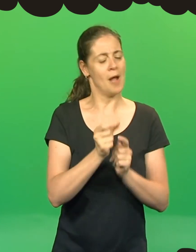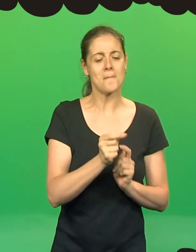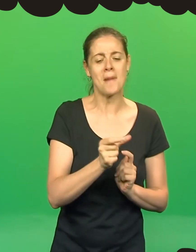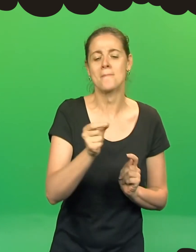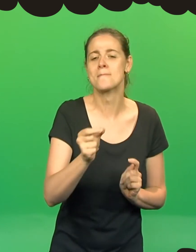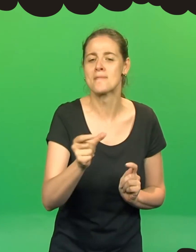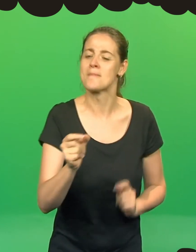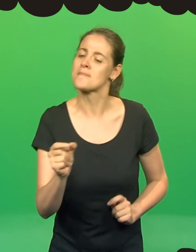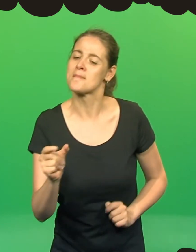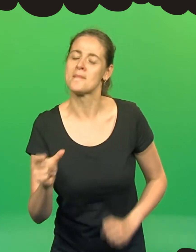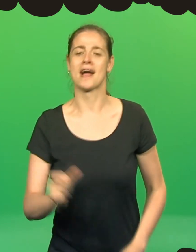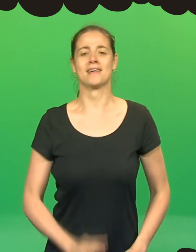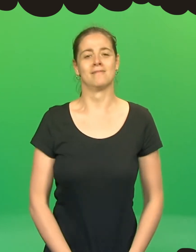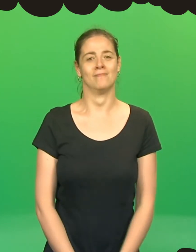E as três continuaram a crescer.